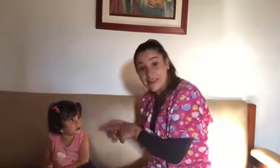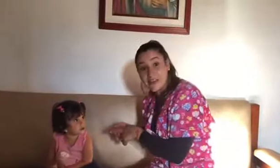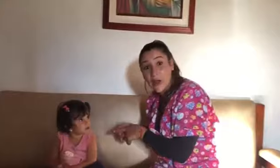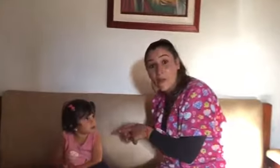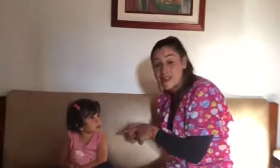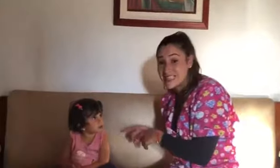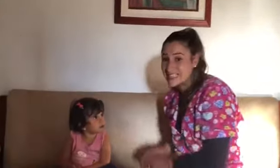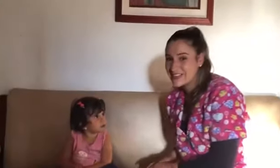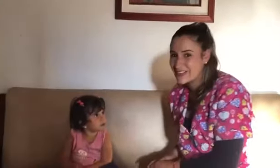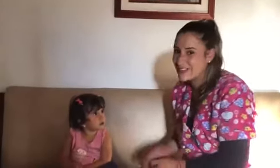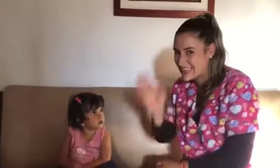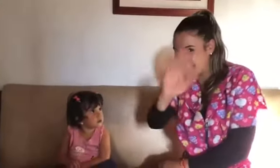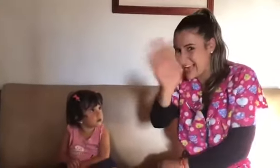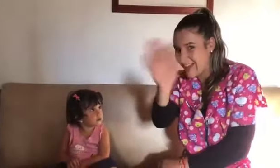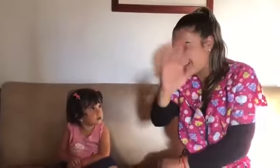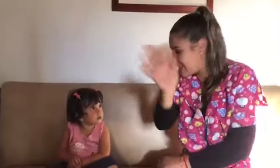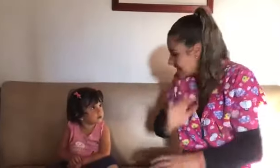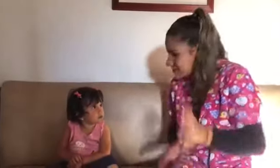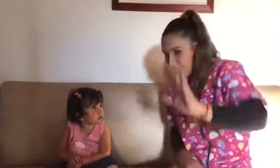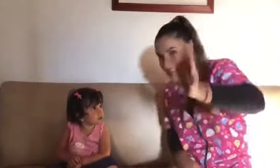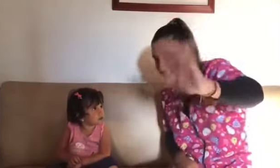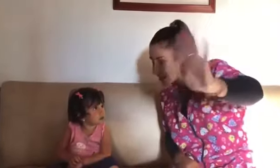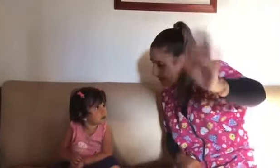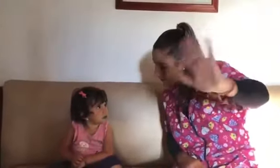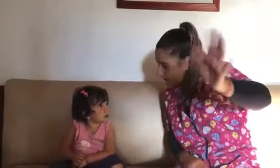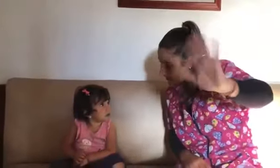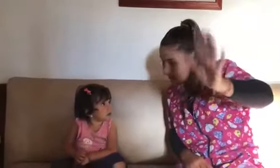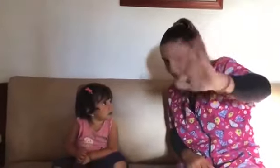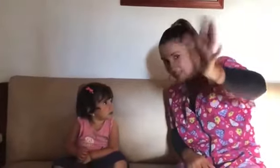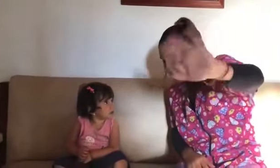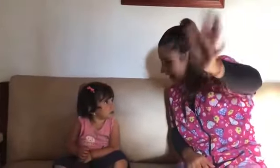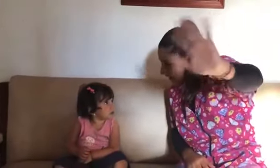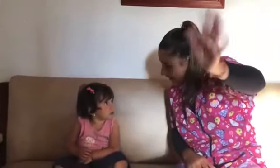Antonia como les está haciendo de bien. Chao, amiguitos, diles que chao. Diles chao.